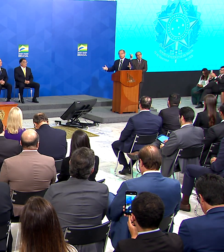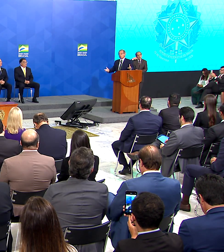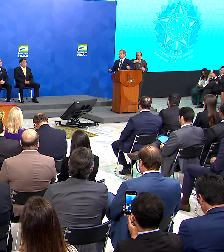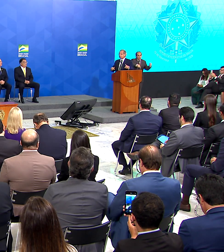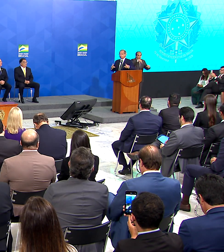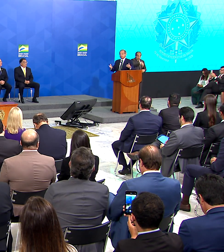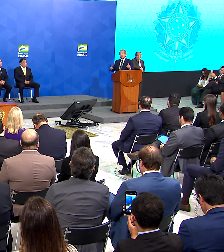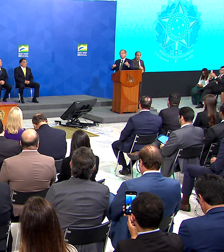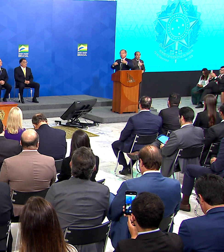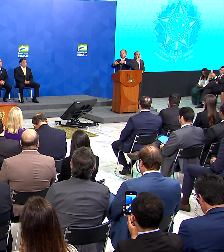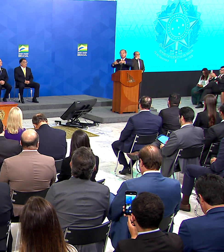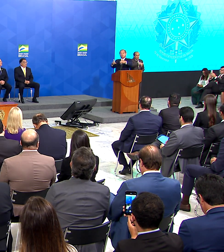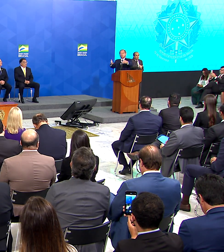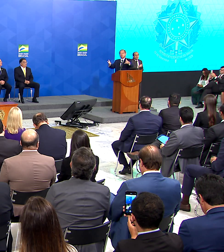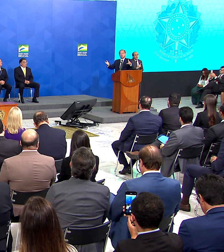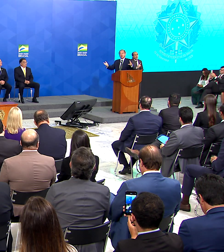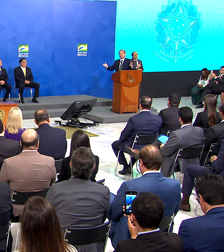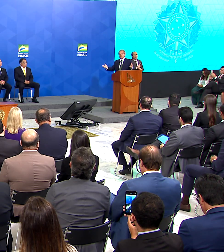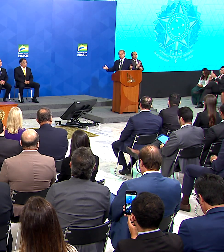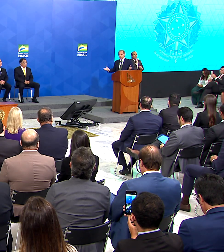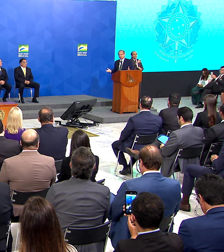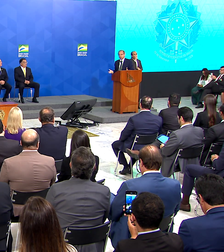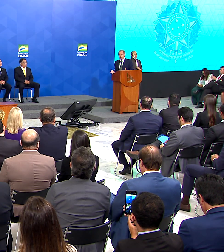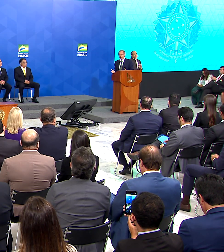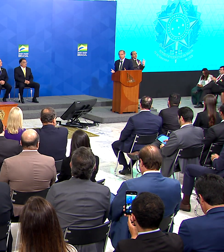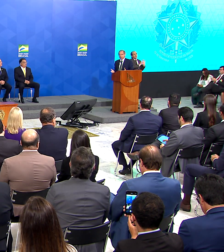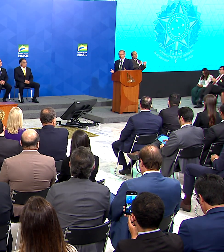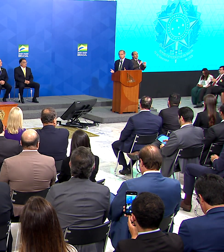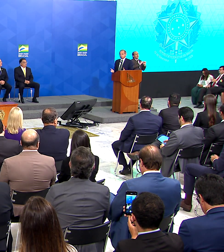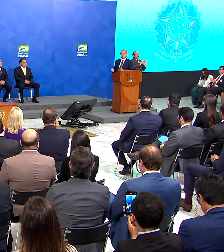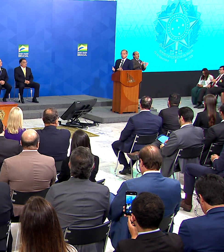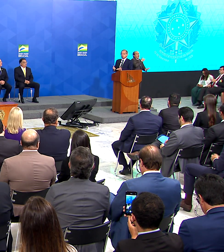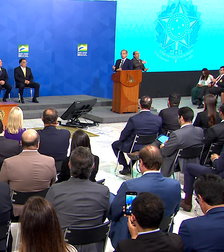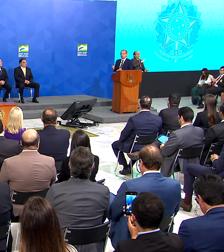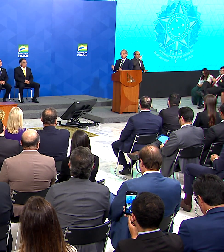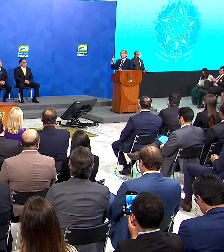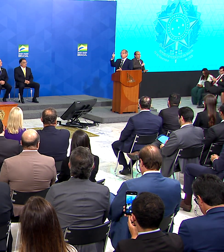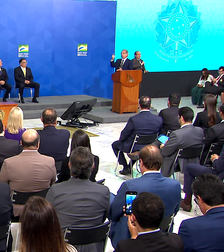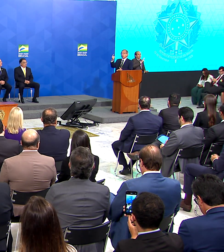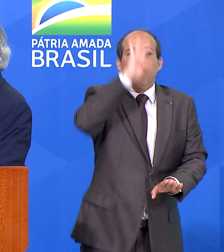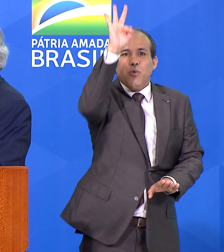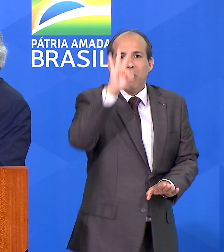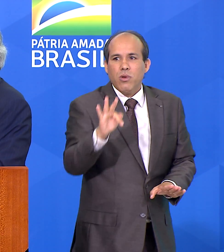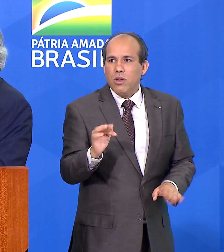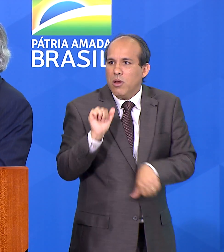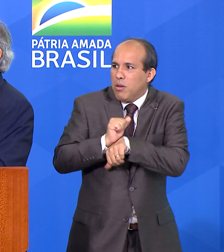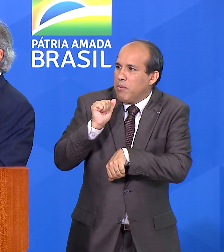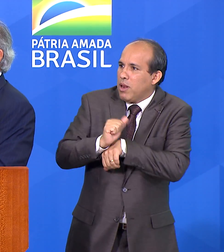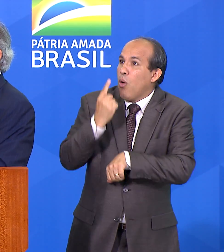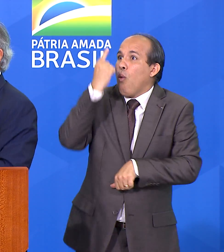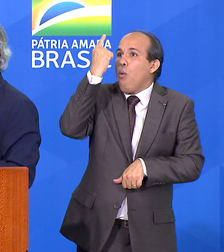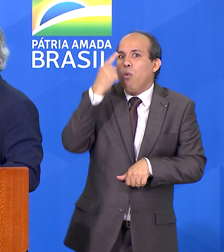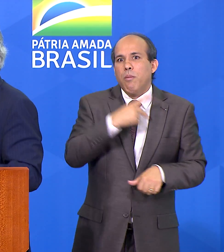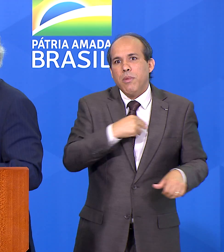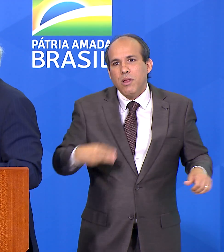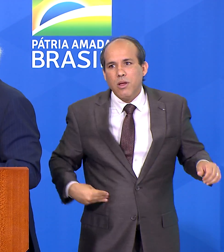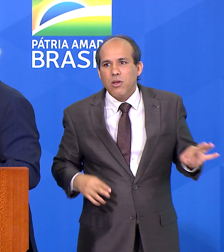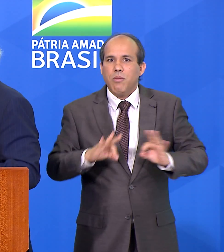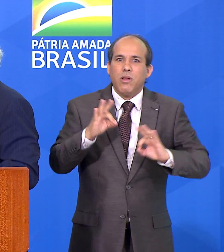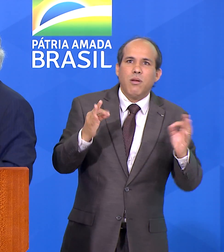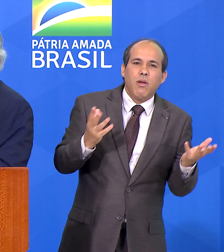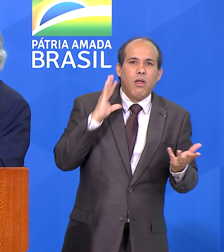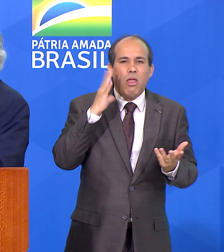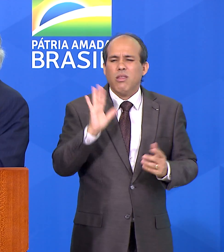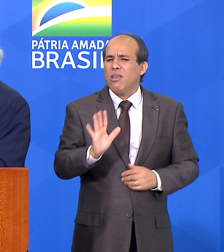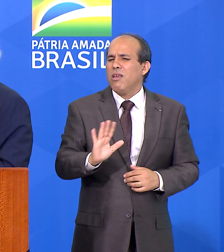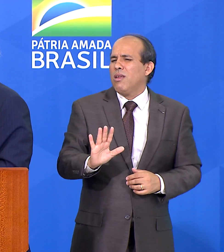parece que é agora, mas, na verdade, a inteligência já estava descentralizada. Nós não podemos esperar um ministro do planejamento resolver o futuro do